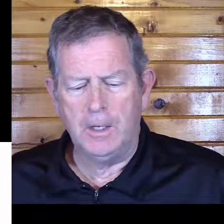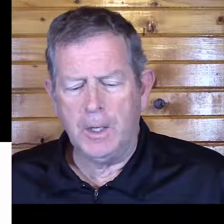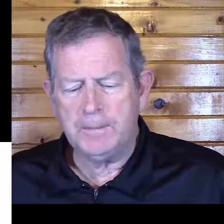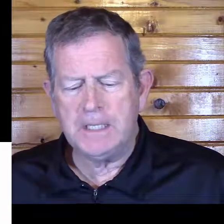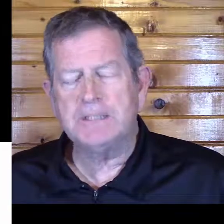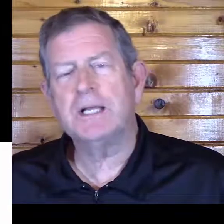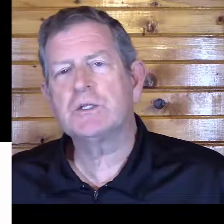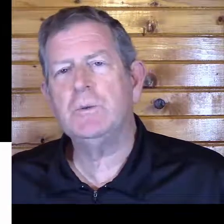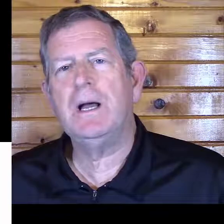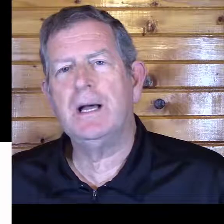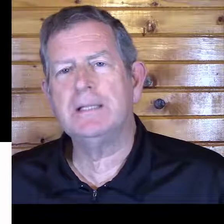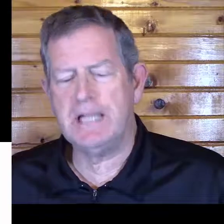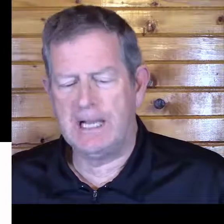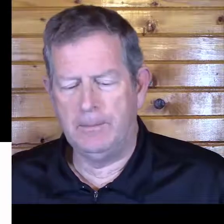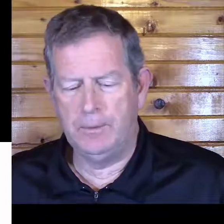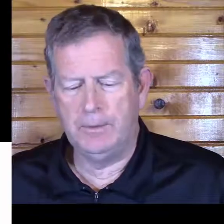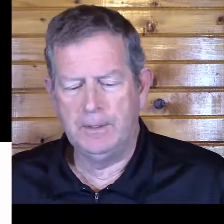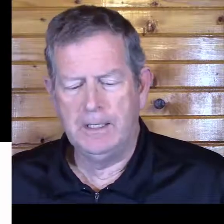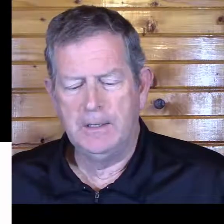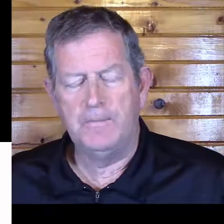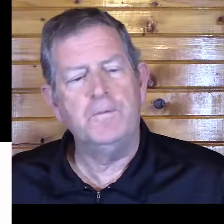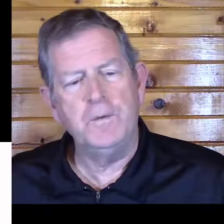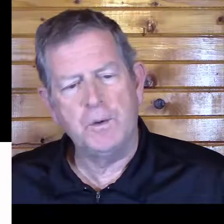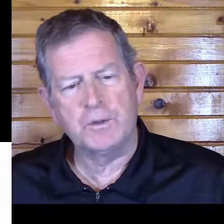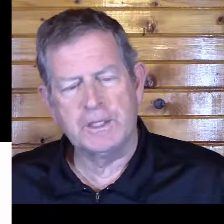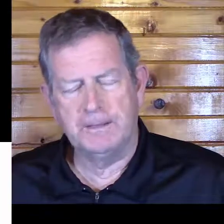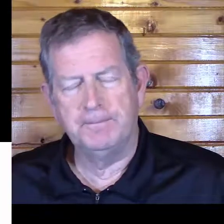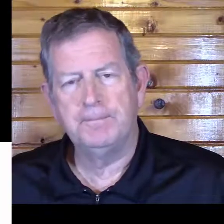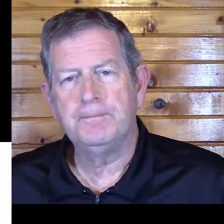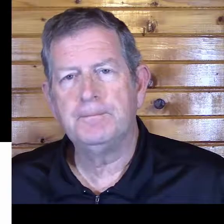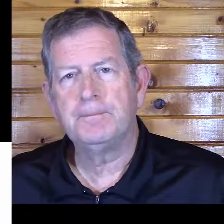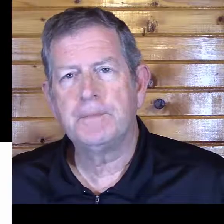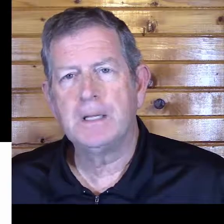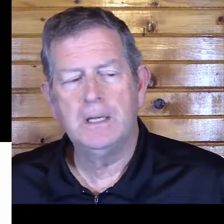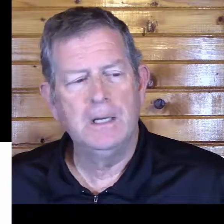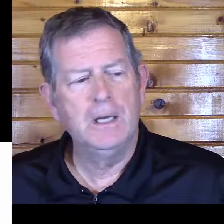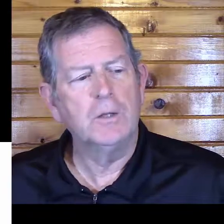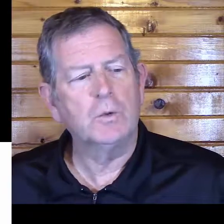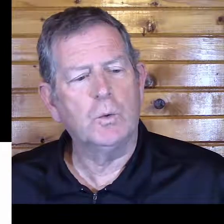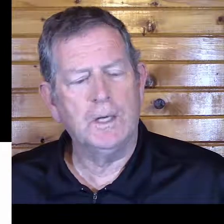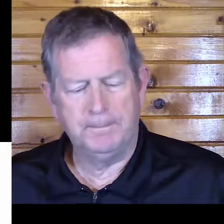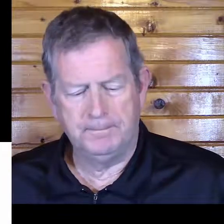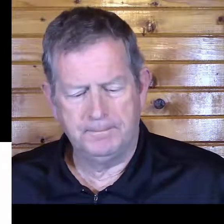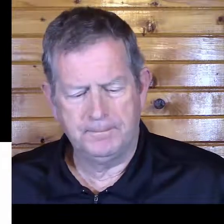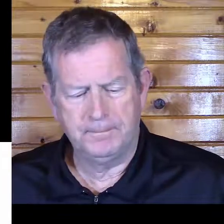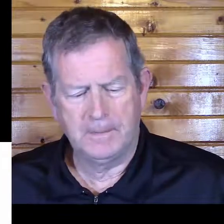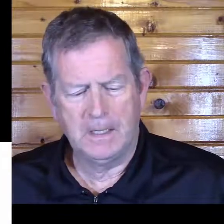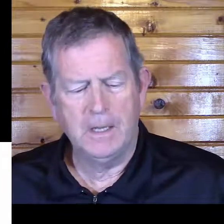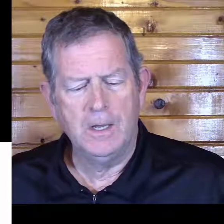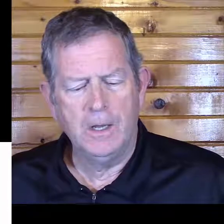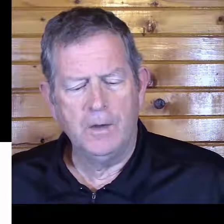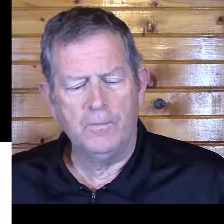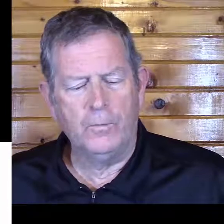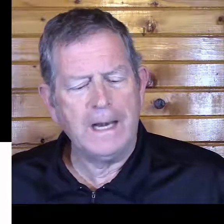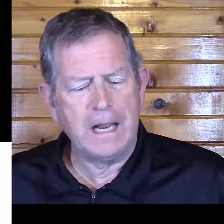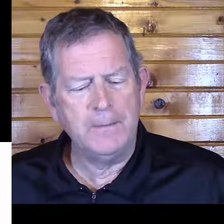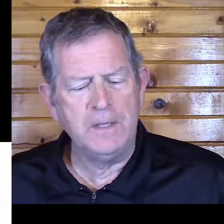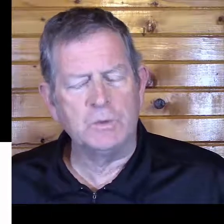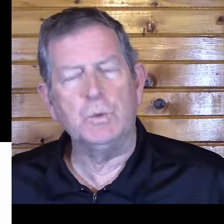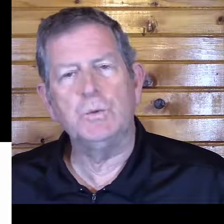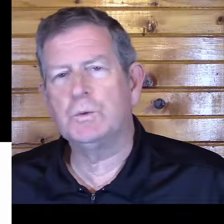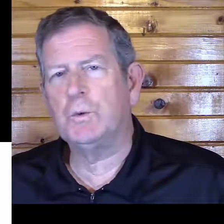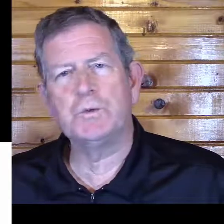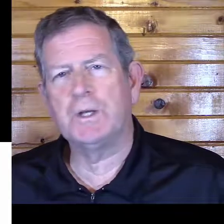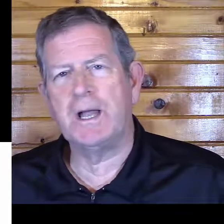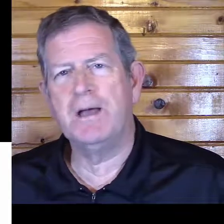L'homme qui s'assoit à table veut manger. 3. Voilà